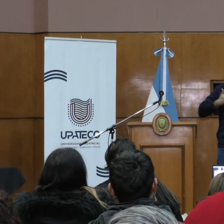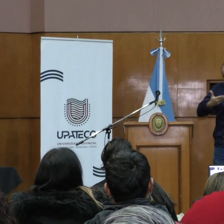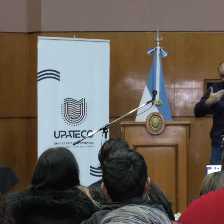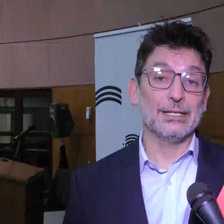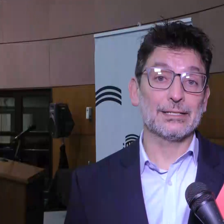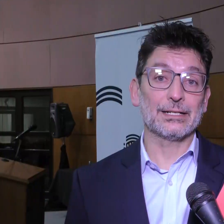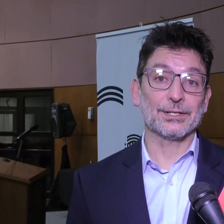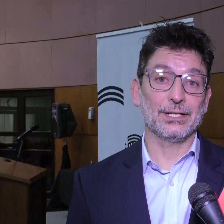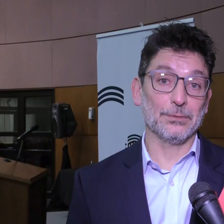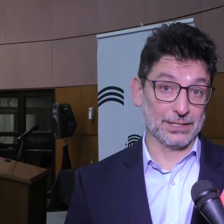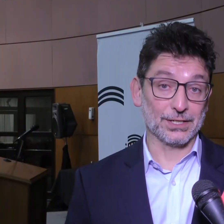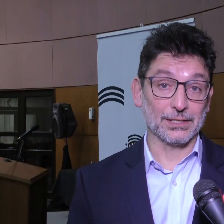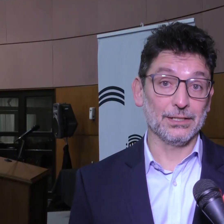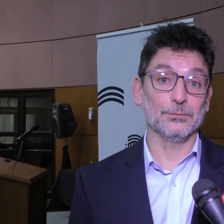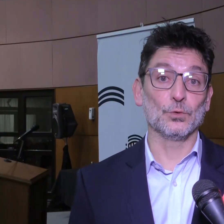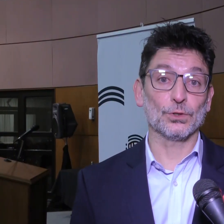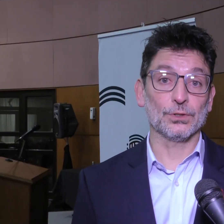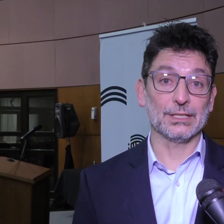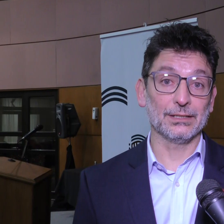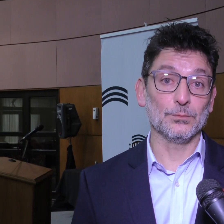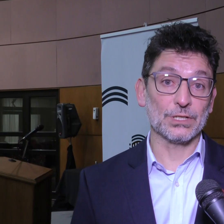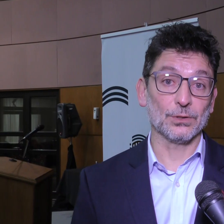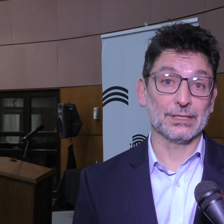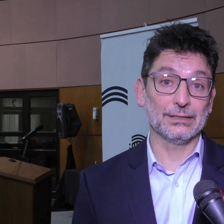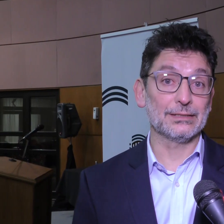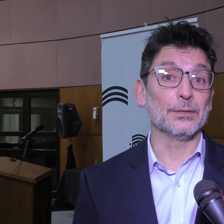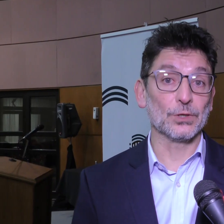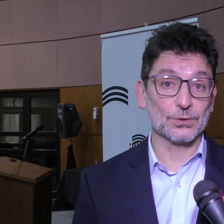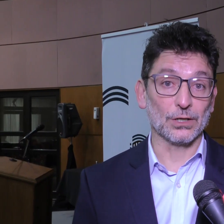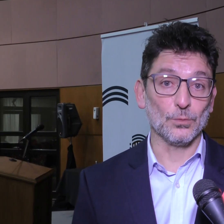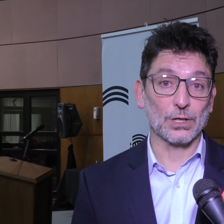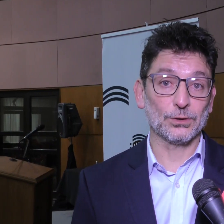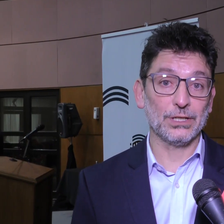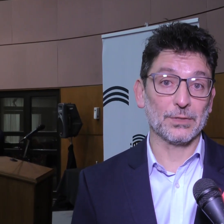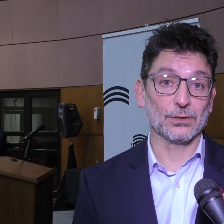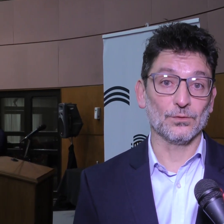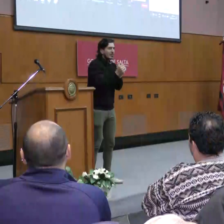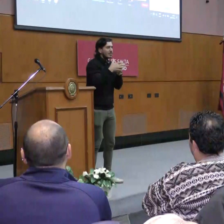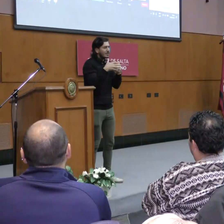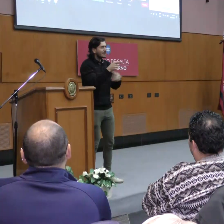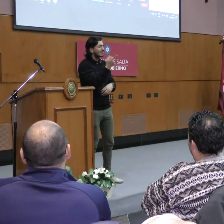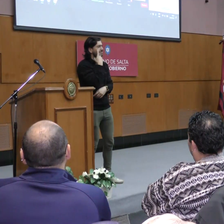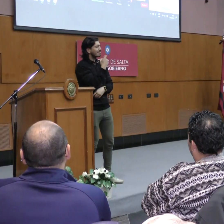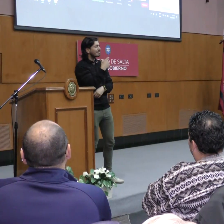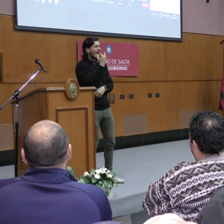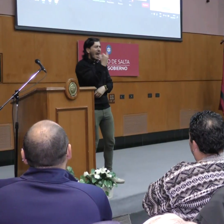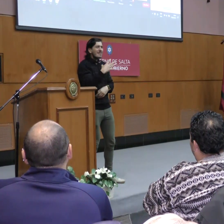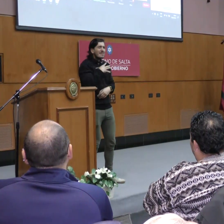y esas carreras van a requerir muchos docentes, muchas docentes y hemos hecho la convocatoria para que los formadores se acerquen a la universidad